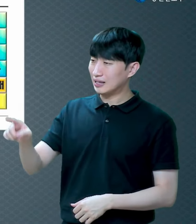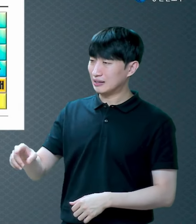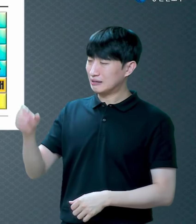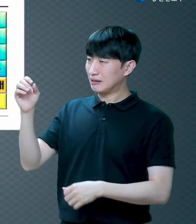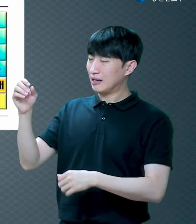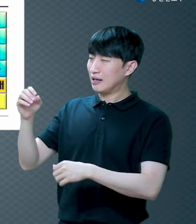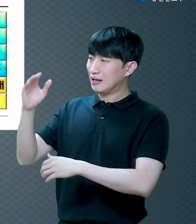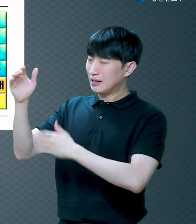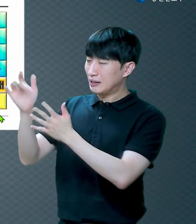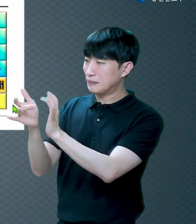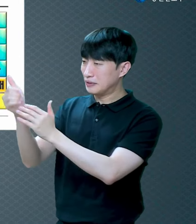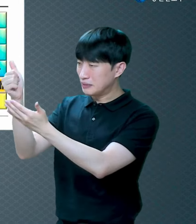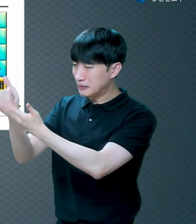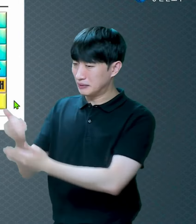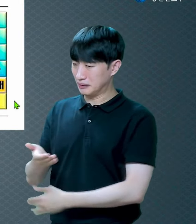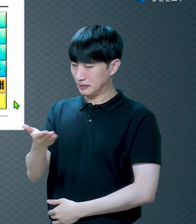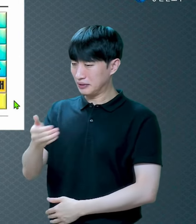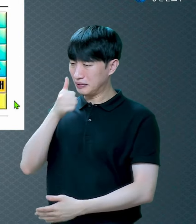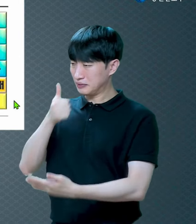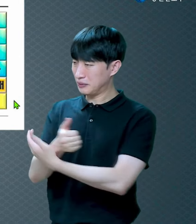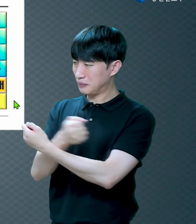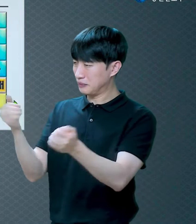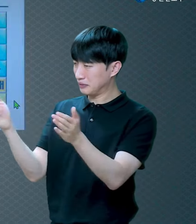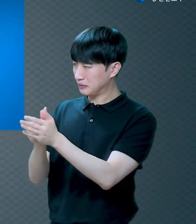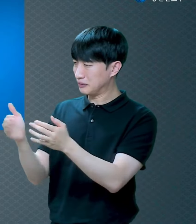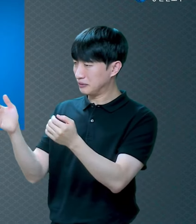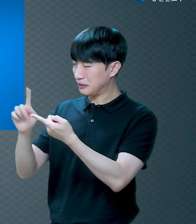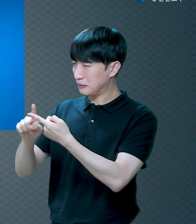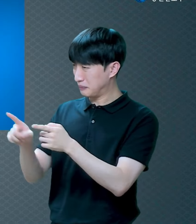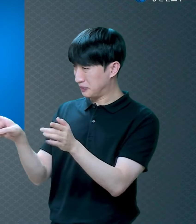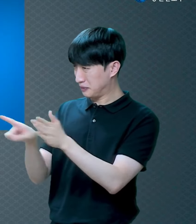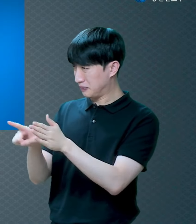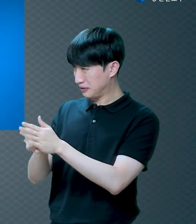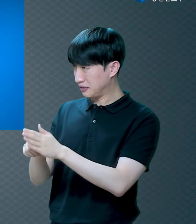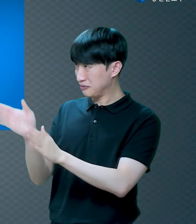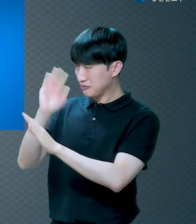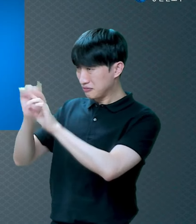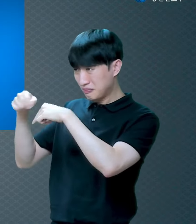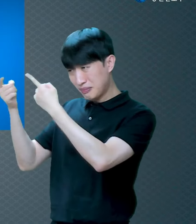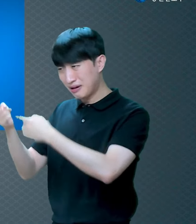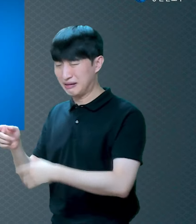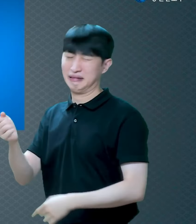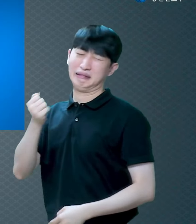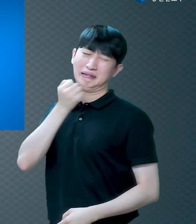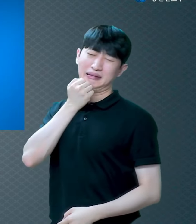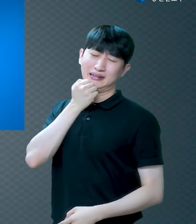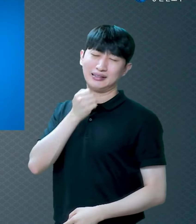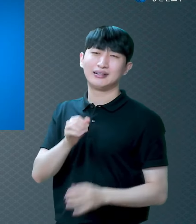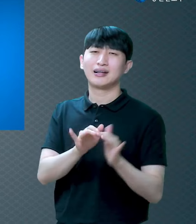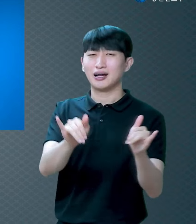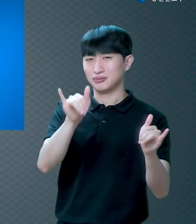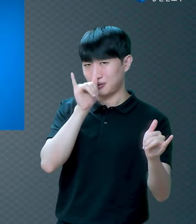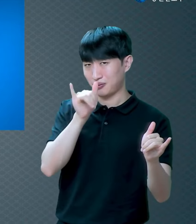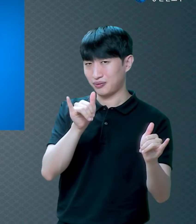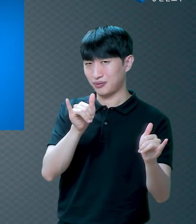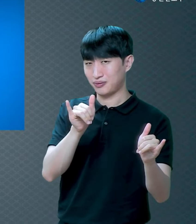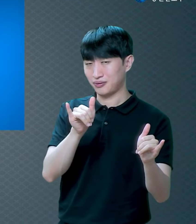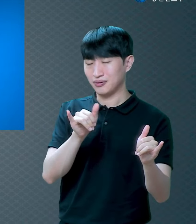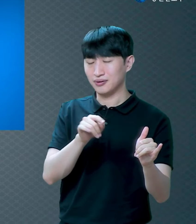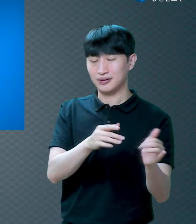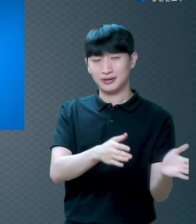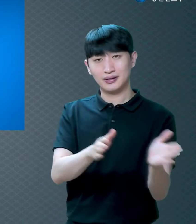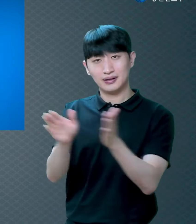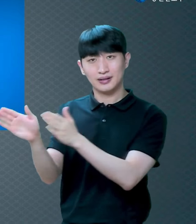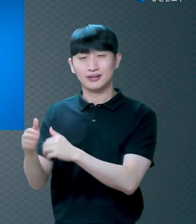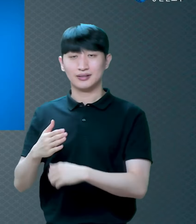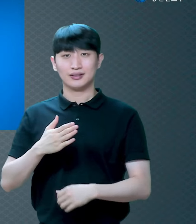제가 87년도에 구원을 받았는데 저는 교회를 다녀본 적이 없습니다